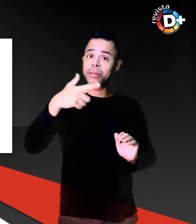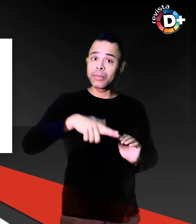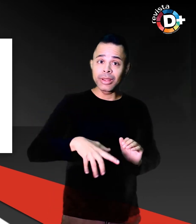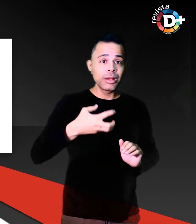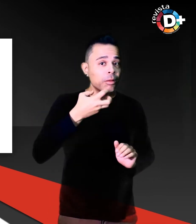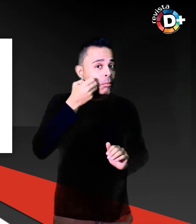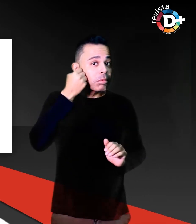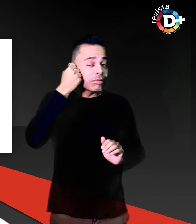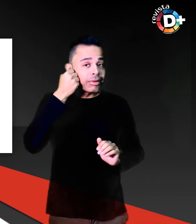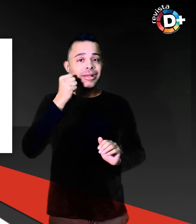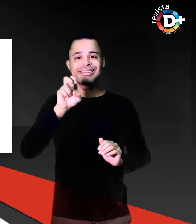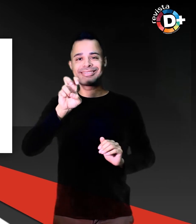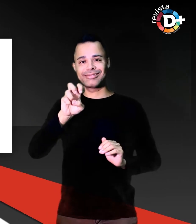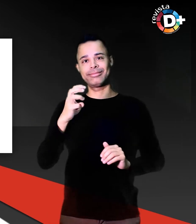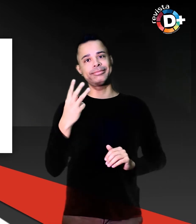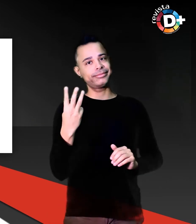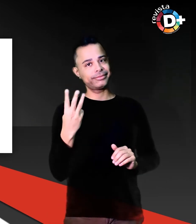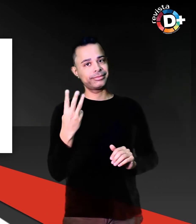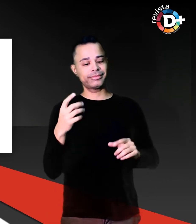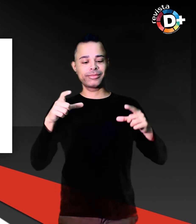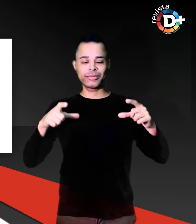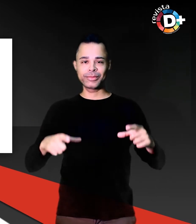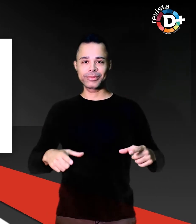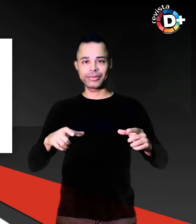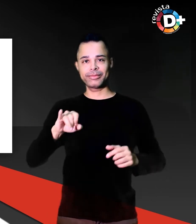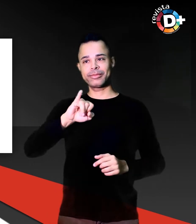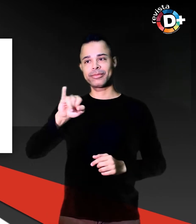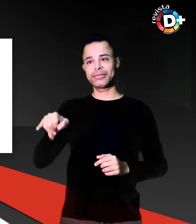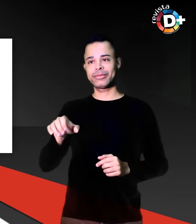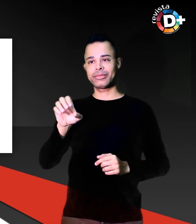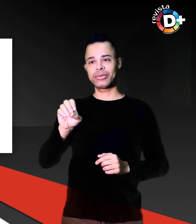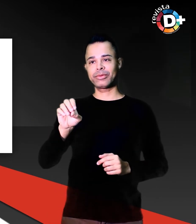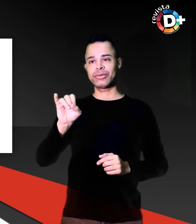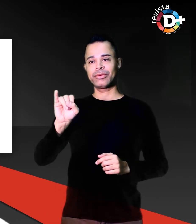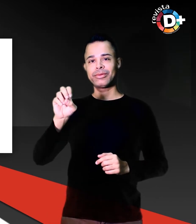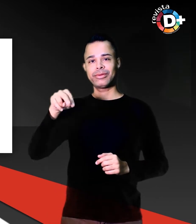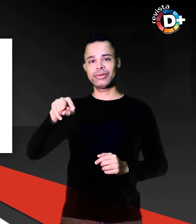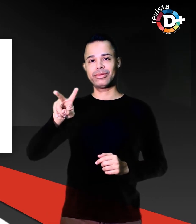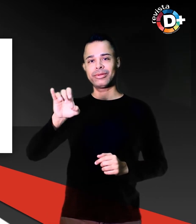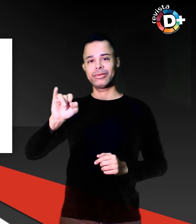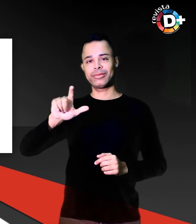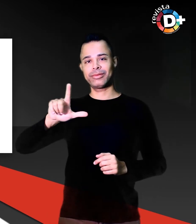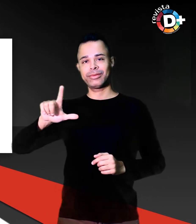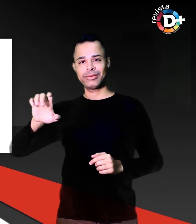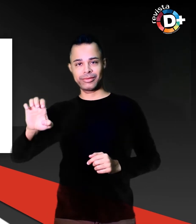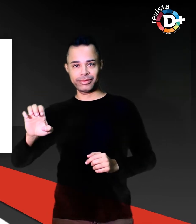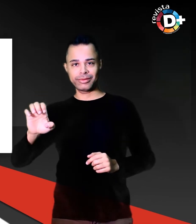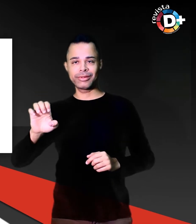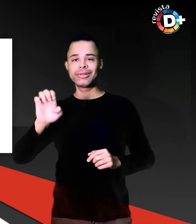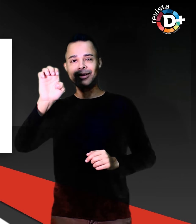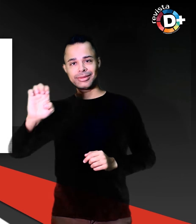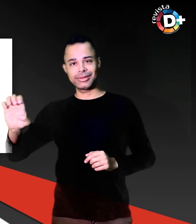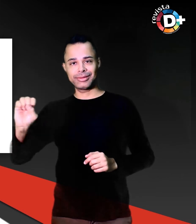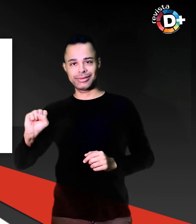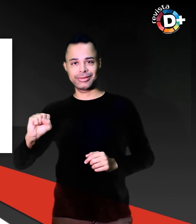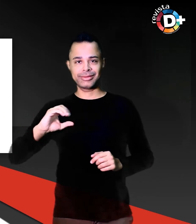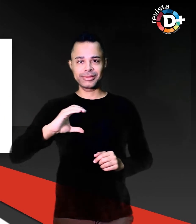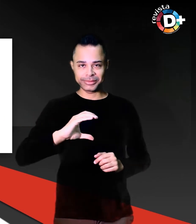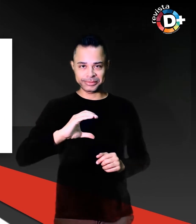em Joinville, Santa Catarina. Abigail comprova que ser mãe vai muito além de escolhas,